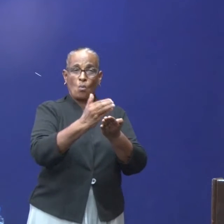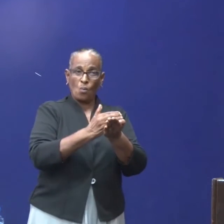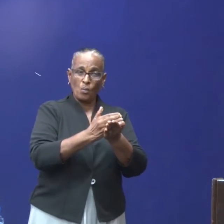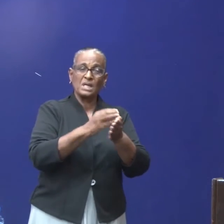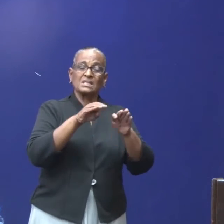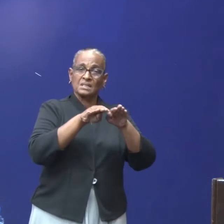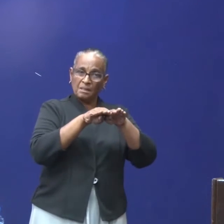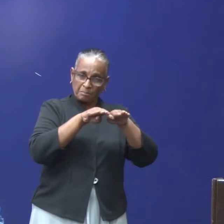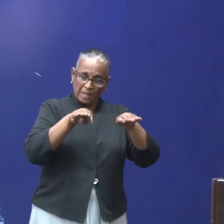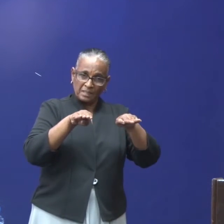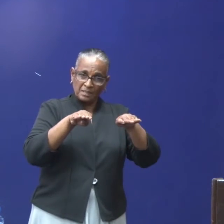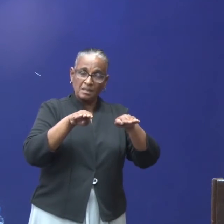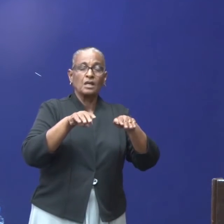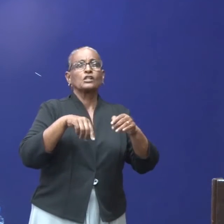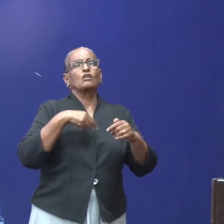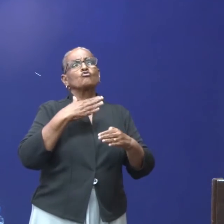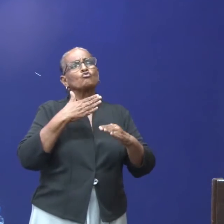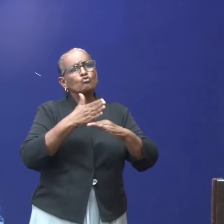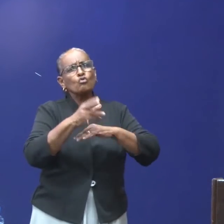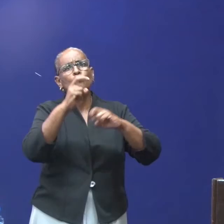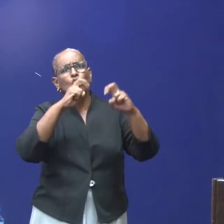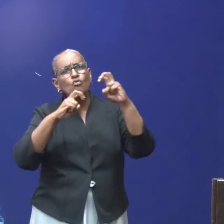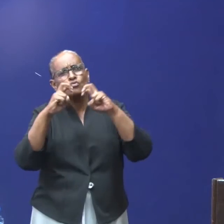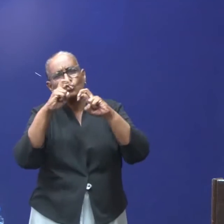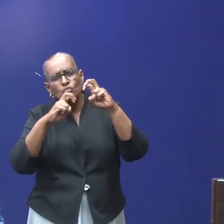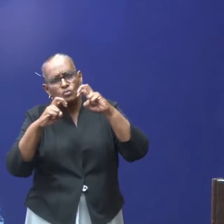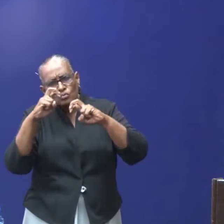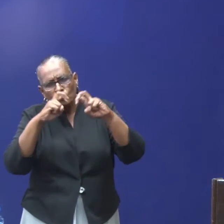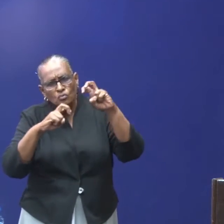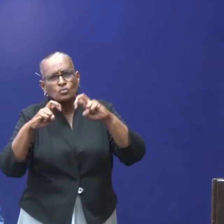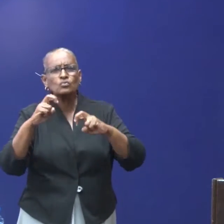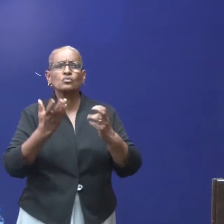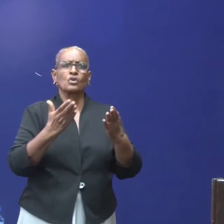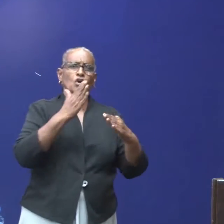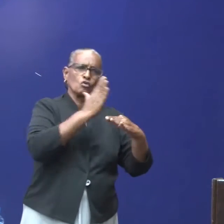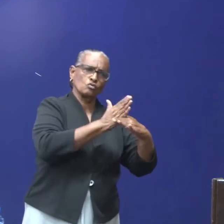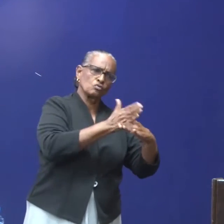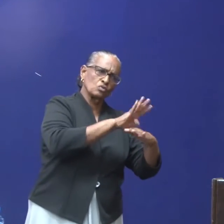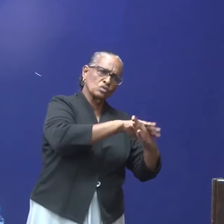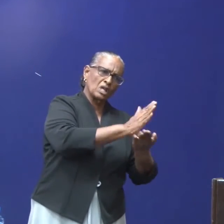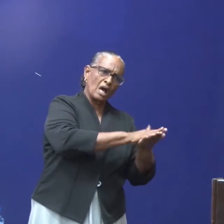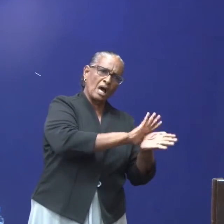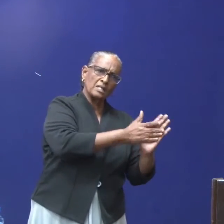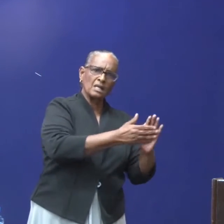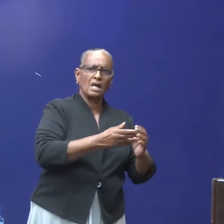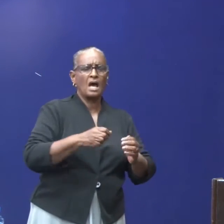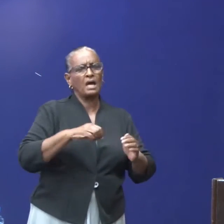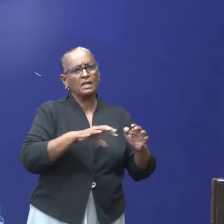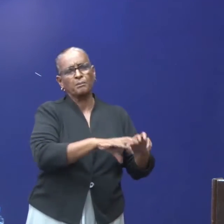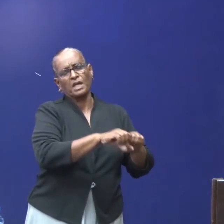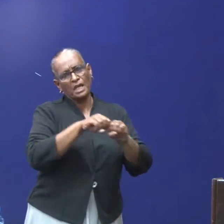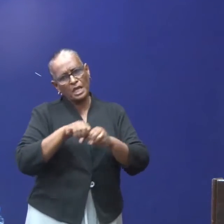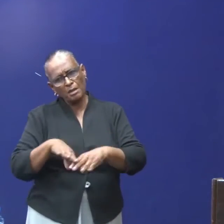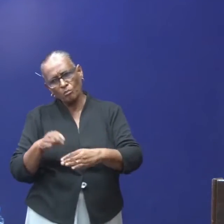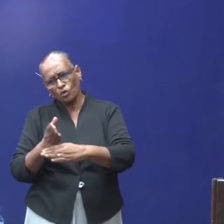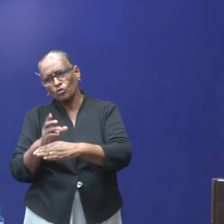En dat wordt inderdaad verder uitgezocht. Waar dat is, is het bij de tussenhandelaar, is het bij de importeur.